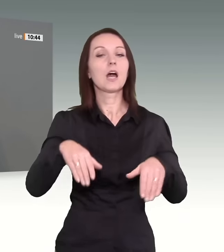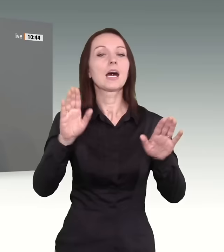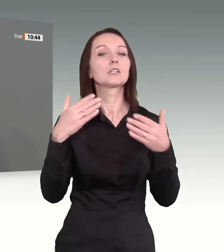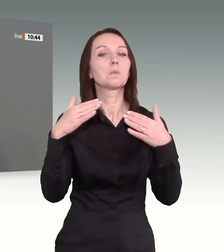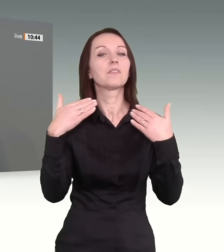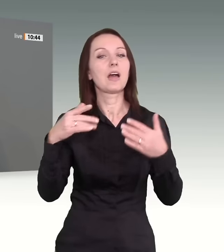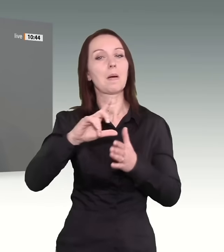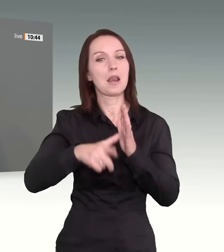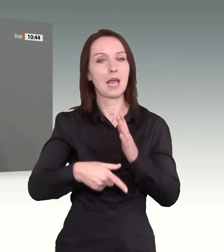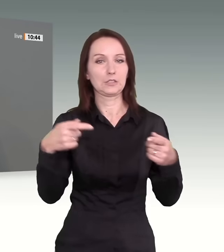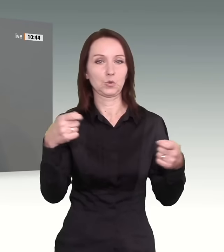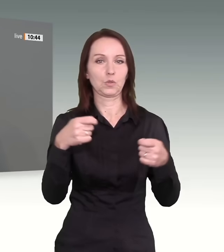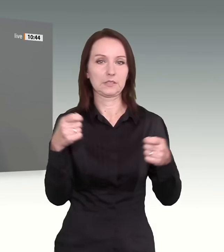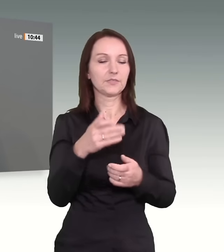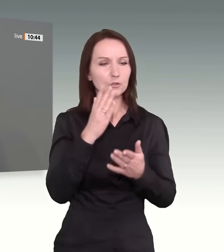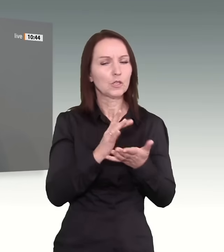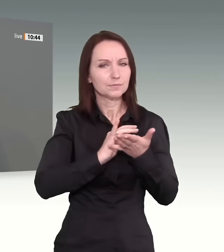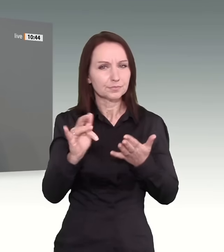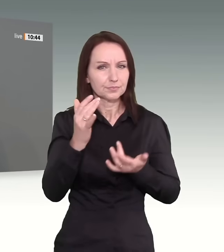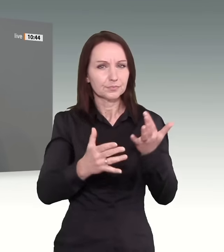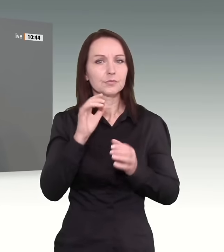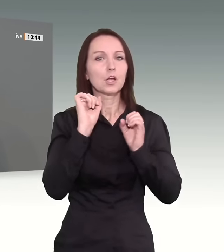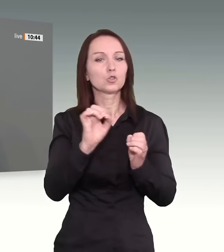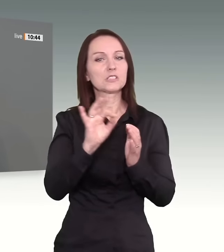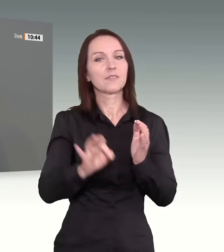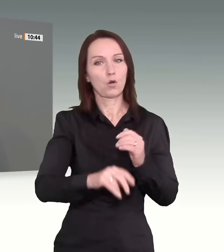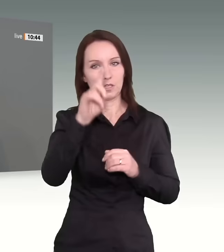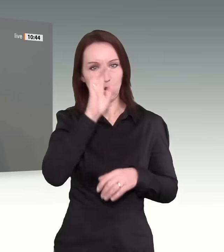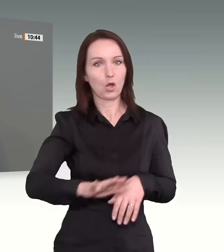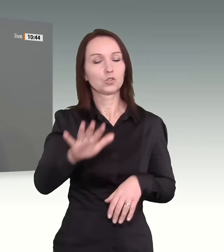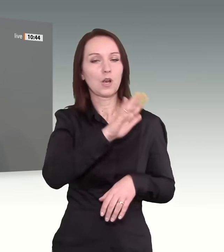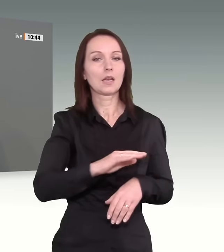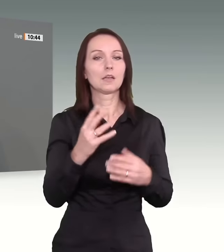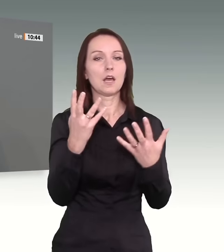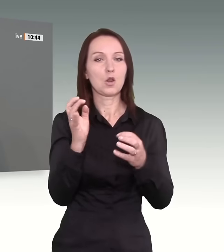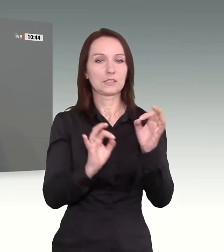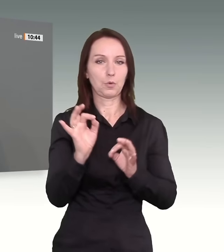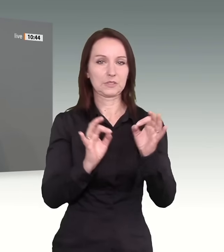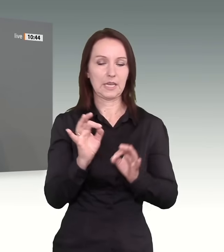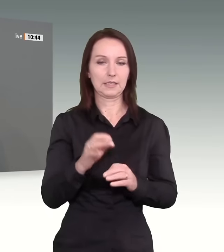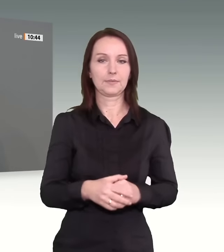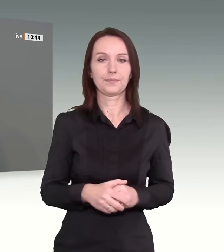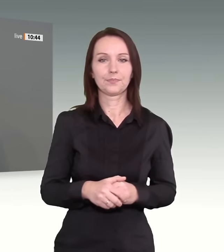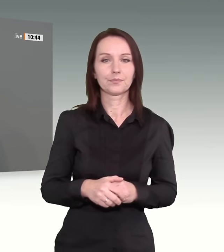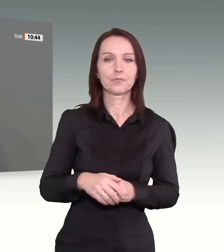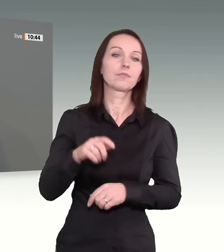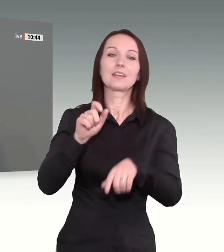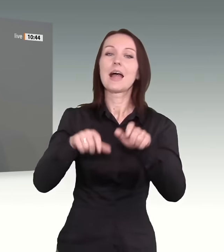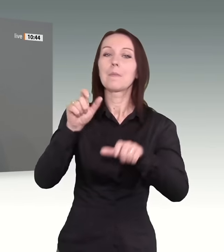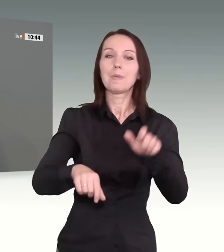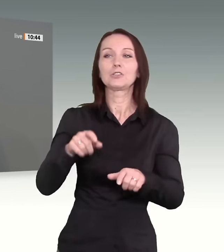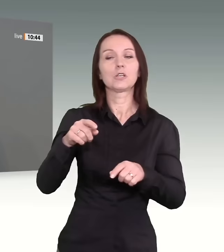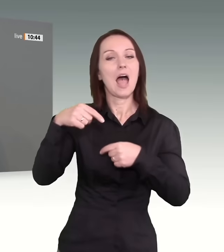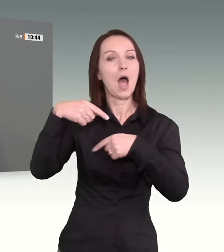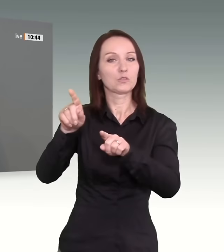bereinigte Schutzquote in Deutschland beträgt 90 Prozent. 80 Prozent der ausreisepflichtigen